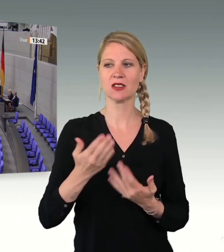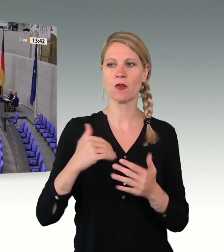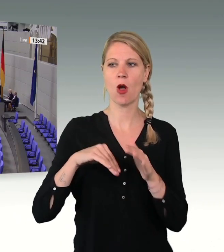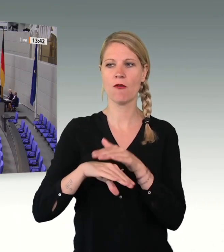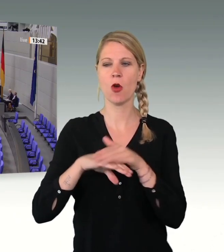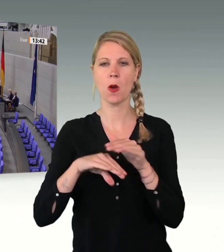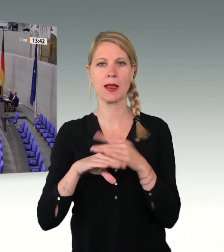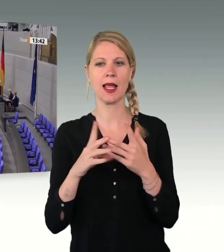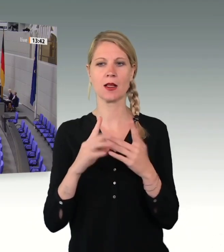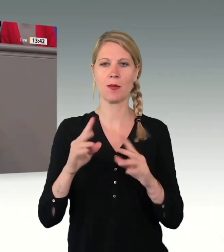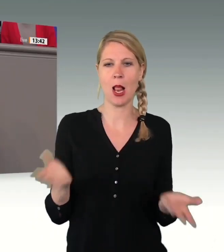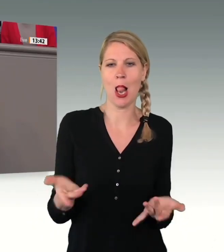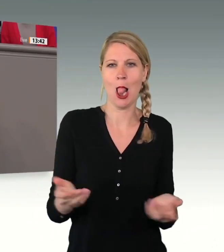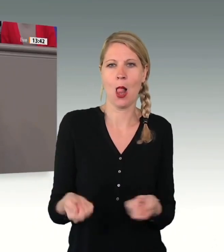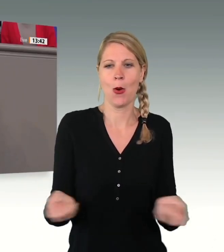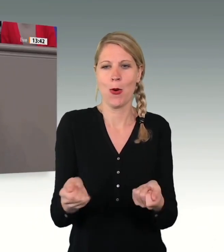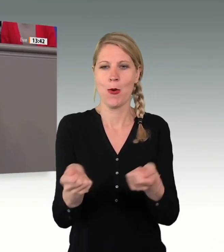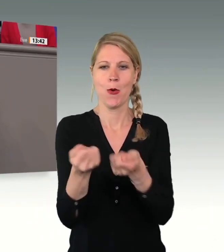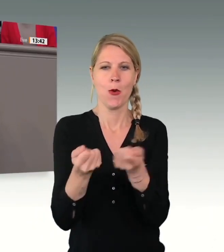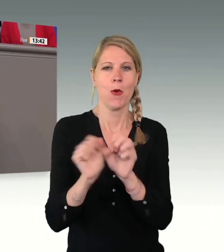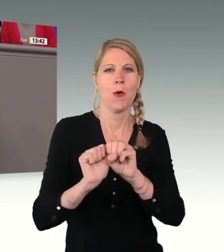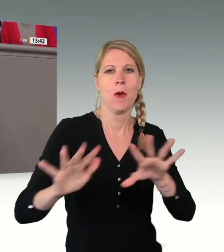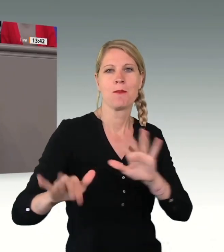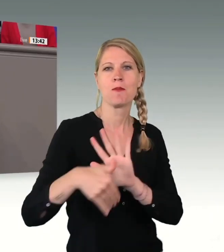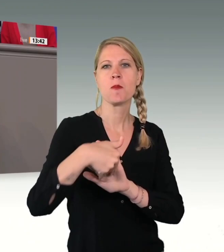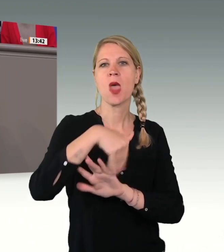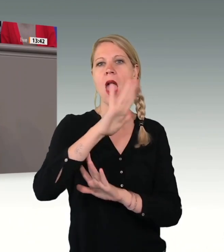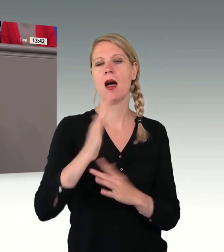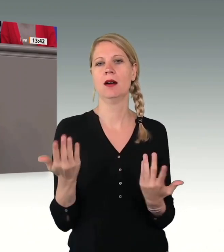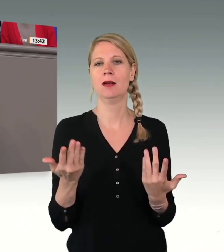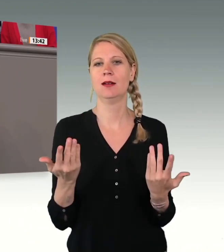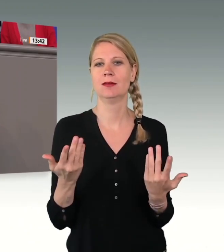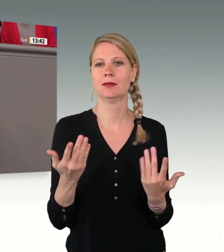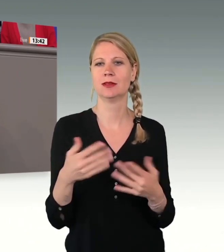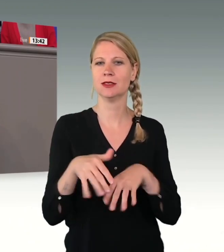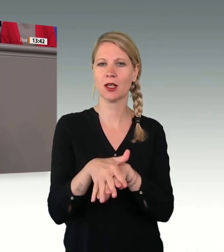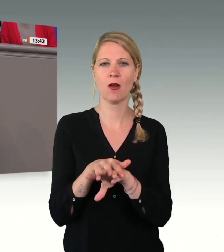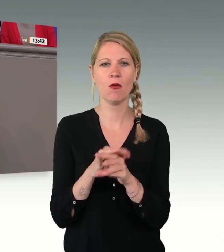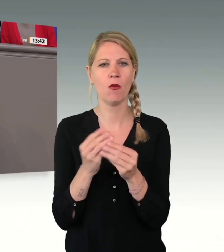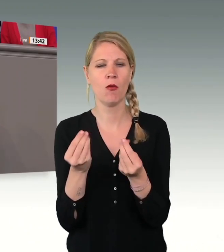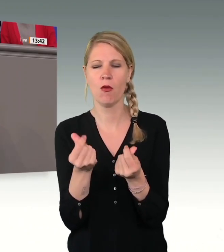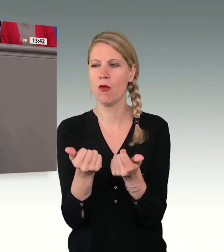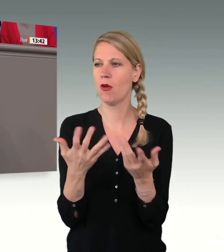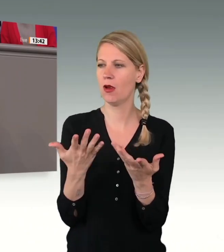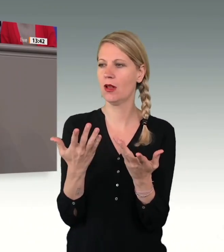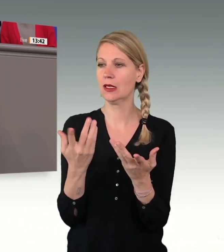Wenn man den Antrag von Ihnen durchliest, hat man das Gefühl, wenn wir nicht zu einer großen Anzahl von Abschiebungen auf kurze Zeit kämen, dann droht